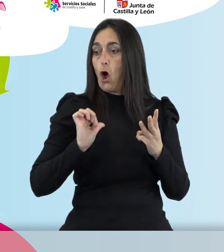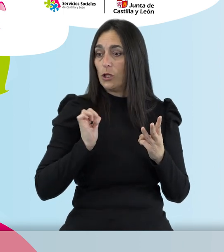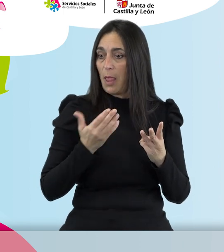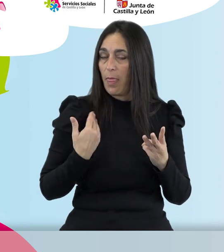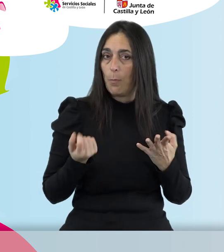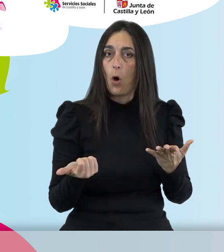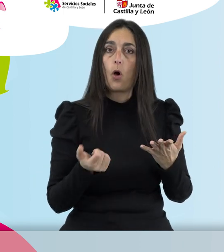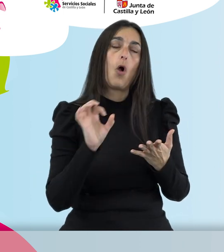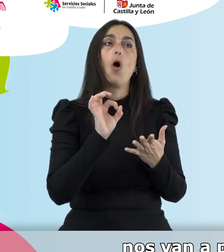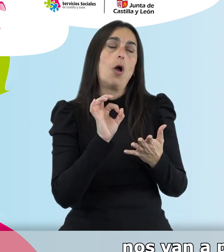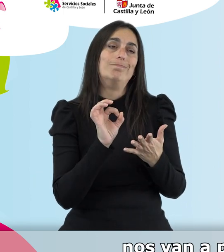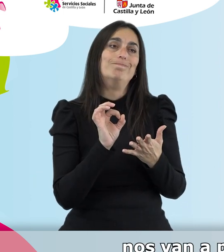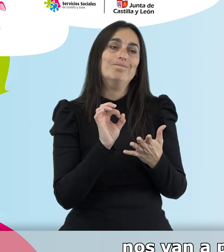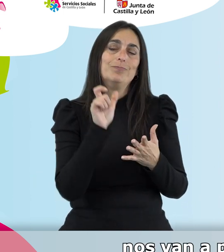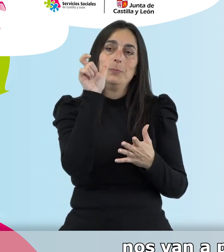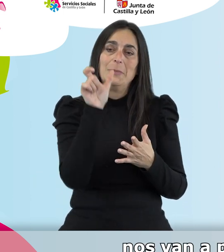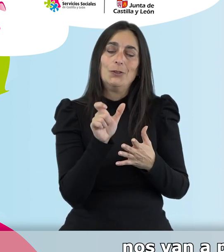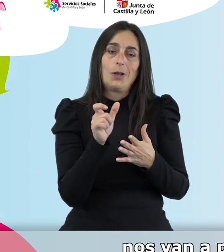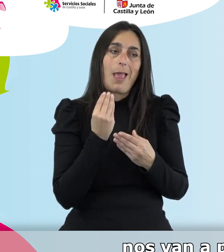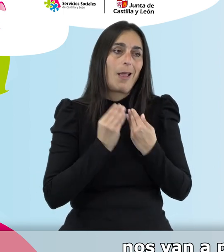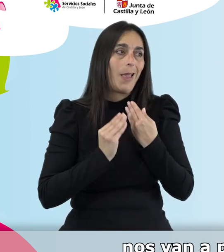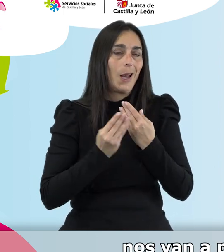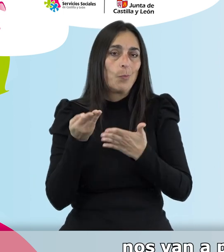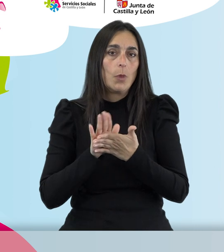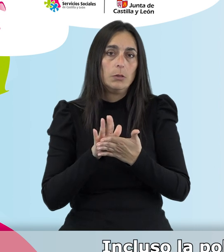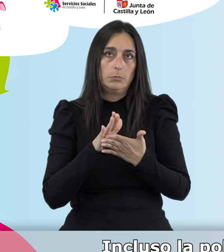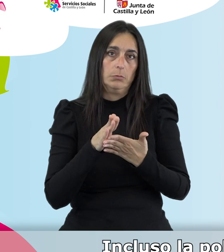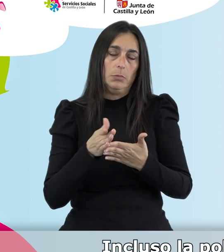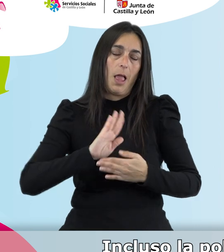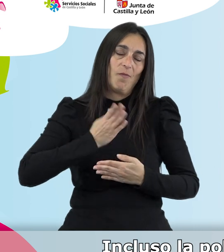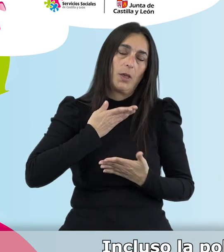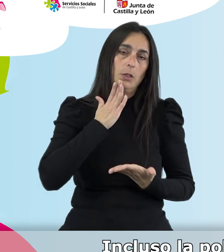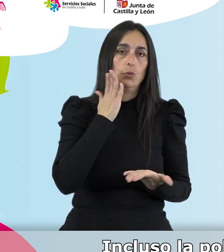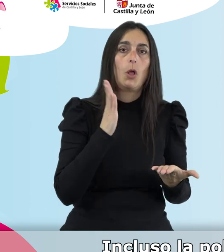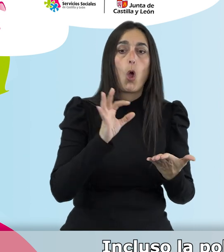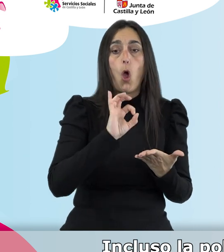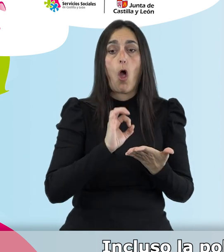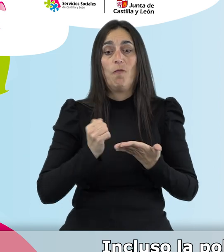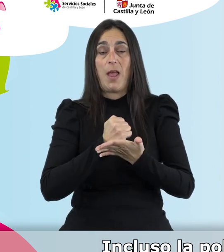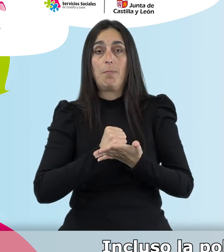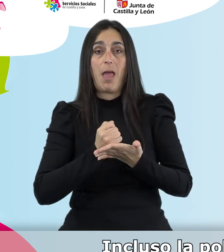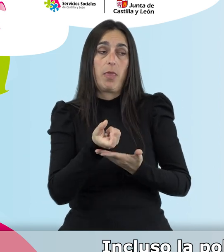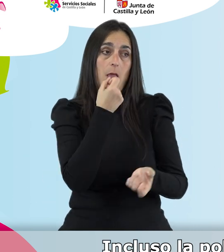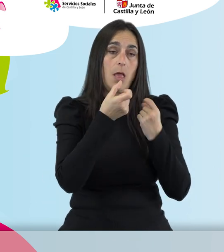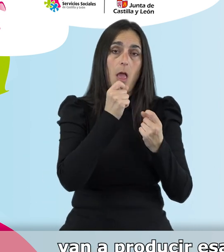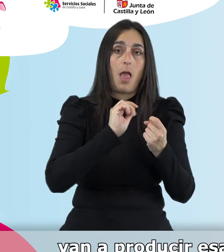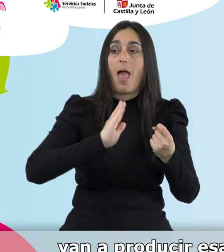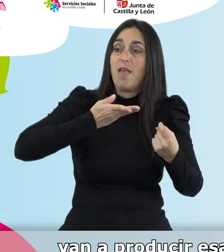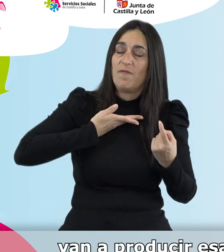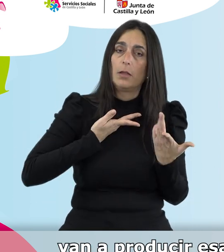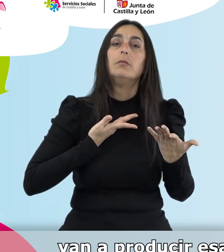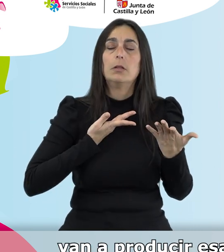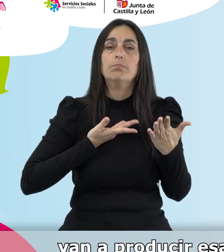o la pérdida de seres queridos nos van a producir alteraciones del sueño. Incluso la polifarmacia o los efectos secundarios de la misma